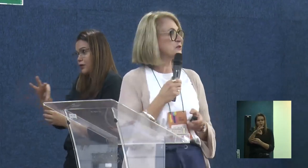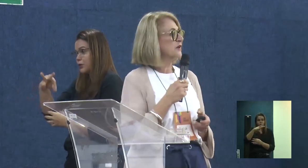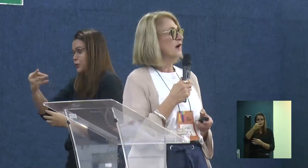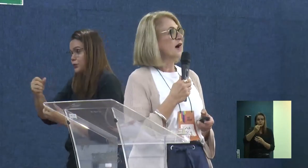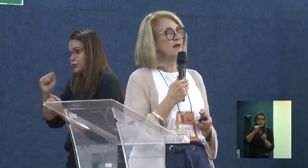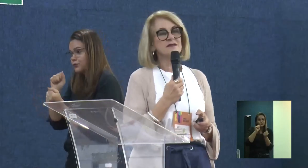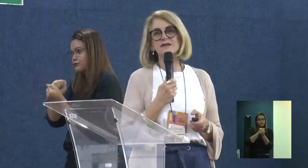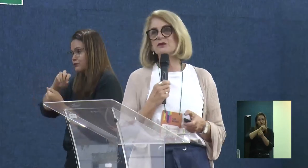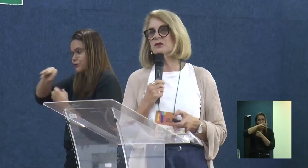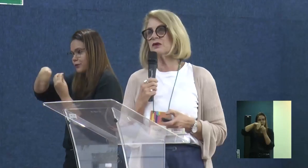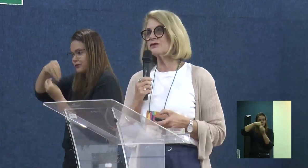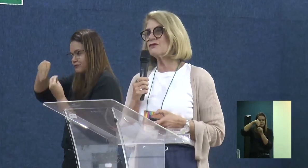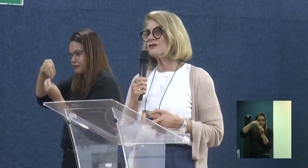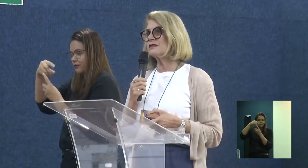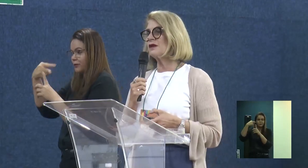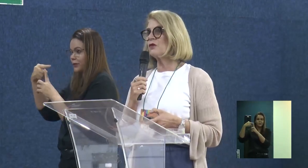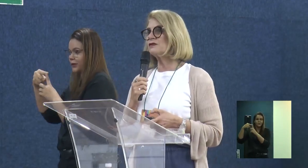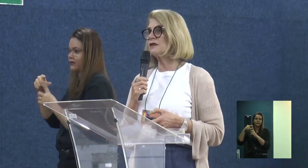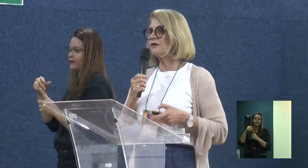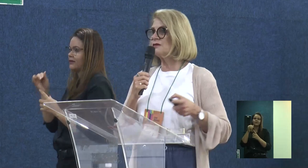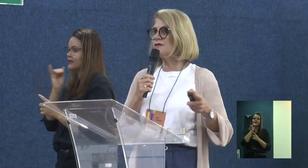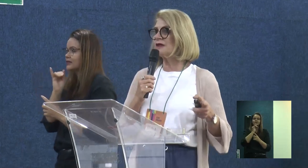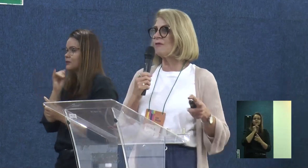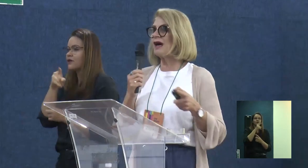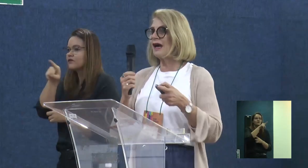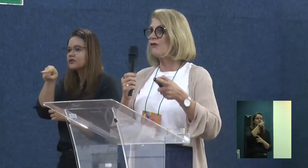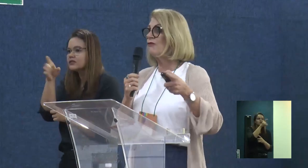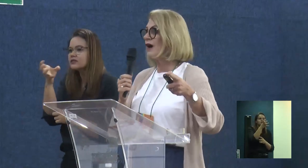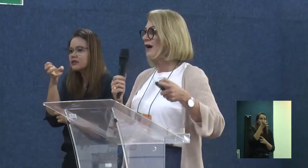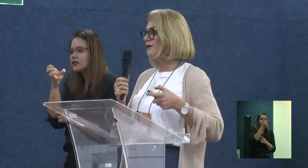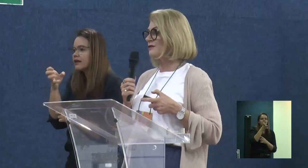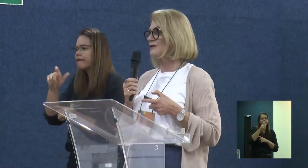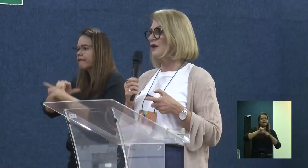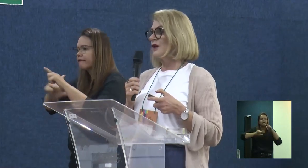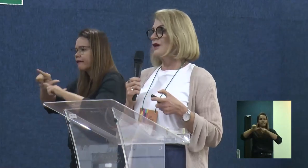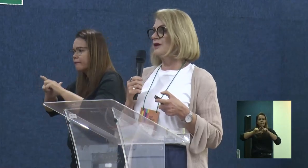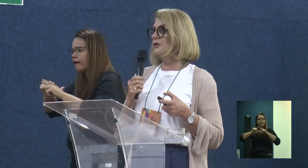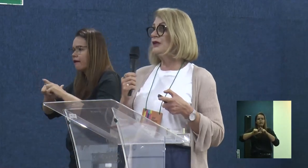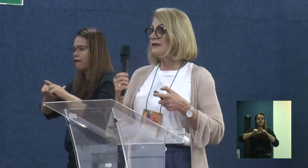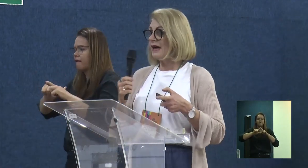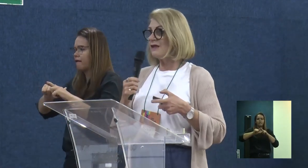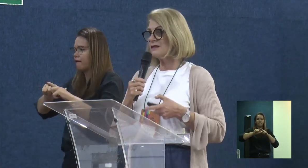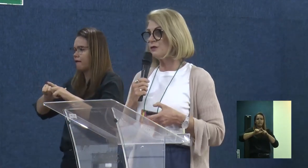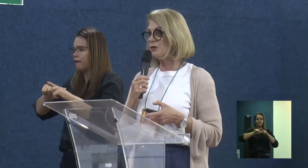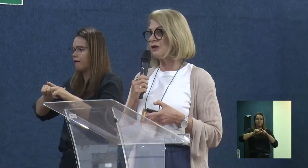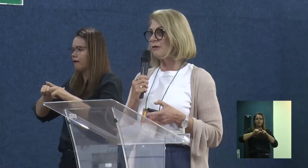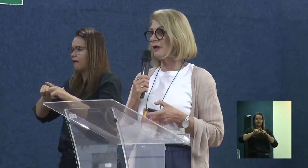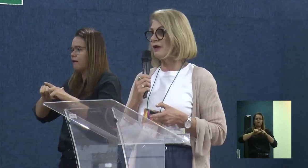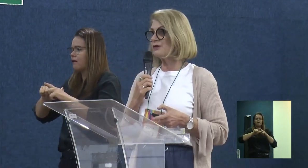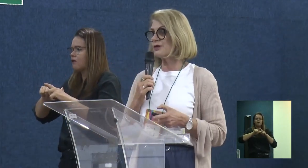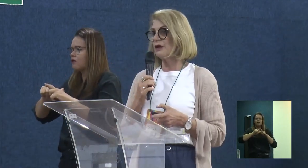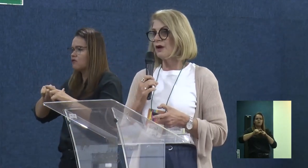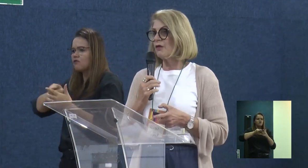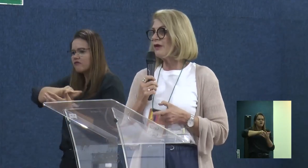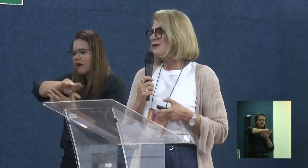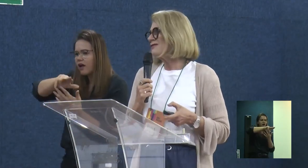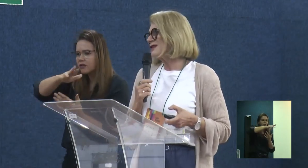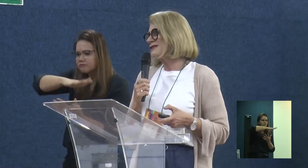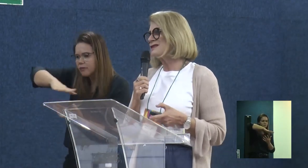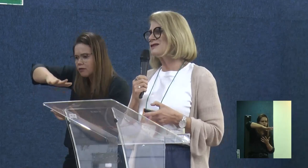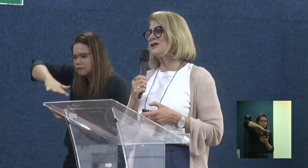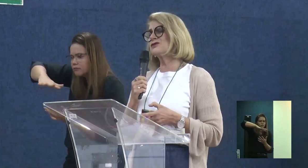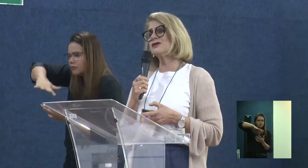A interdisciplinaridade, a questão toda de você conseguir, inclusive, trabalhar com várias unidades simultaneamente.